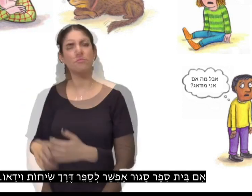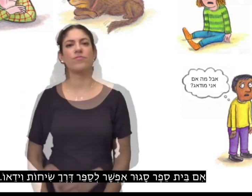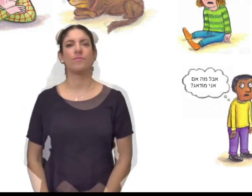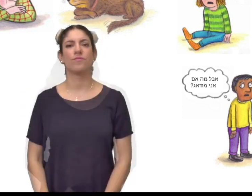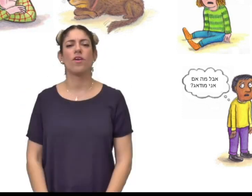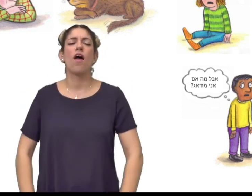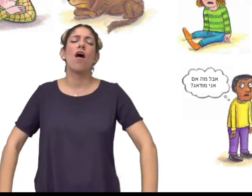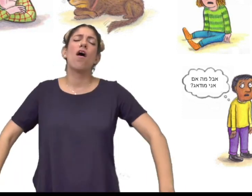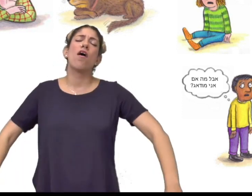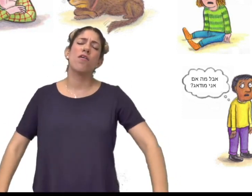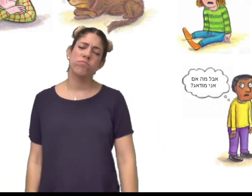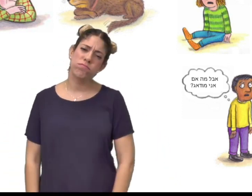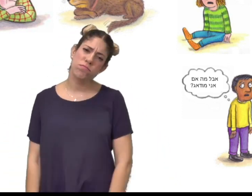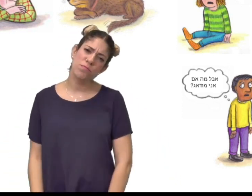אוף, משעמם.